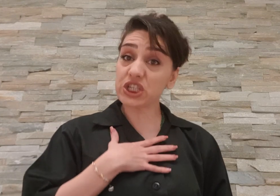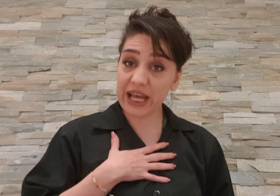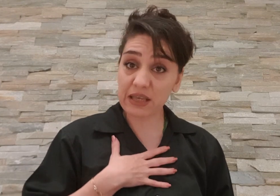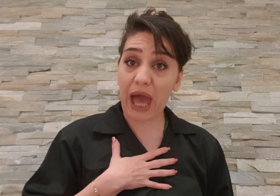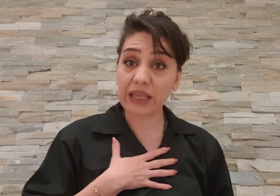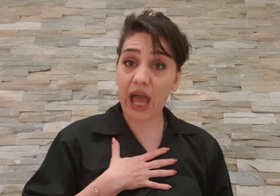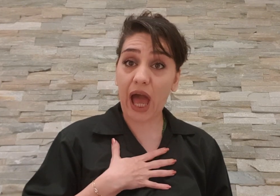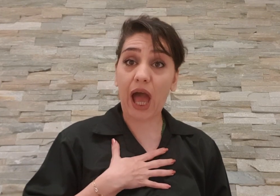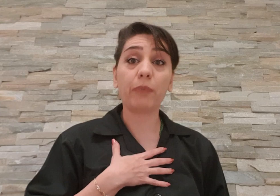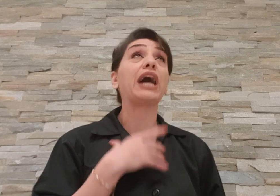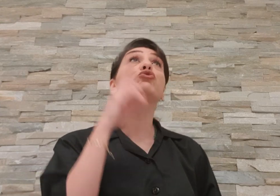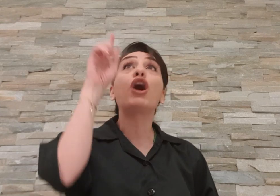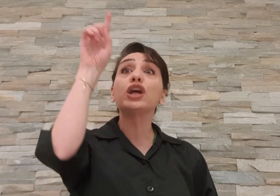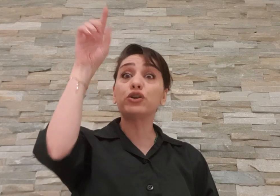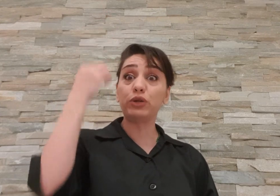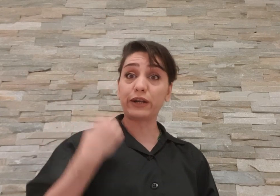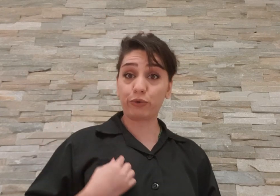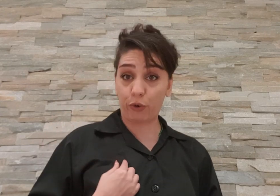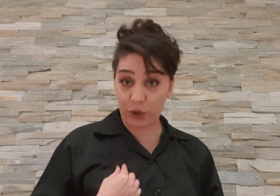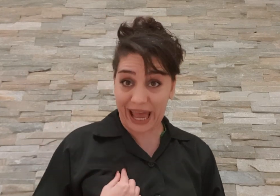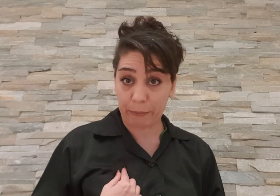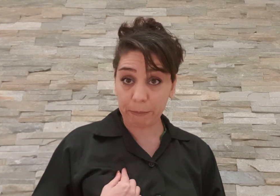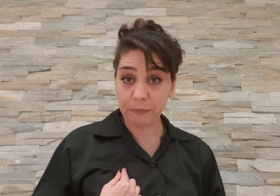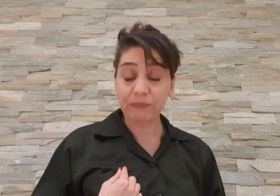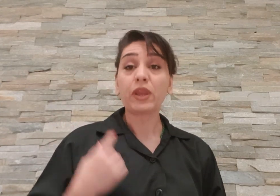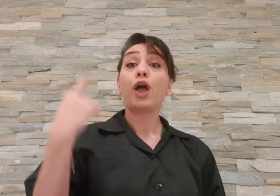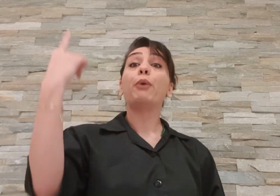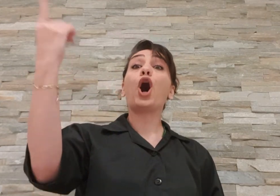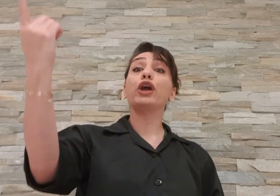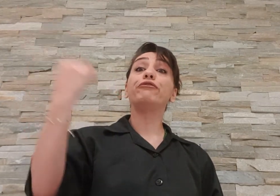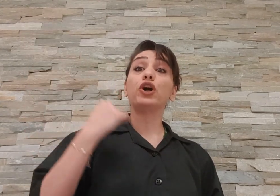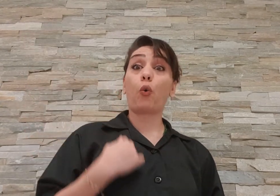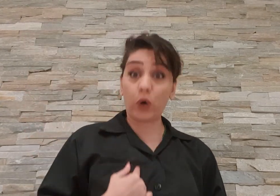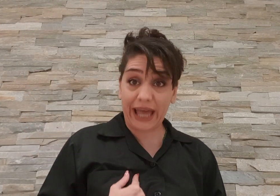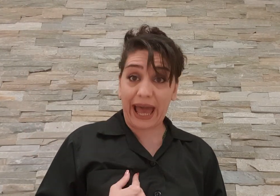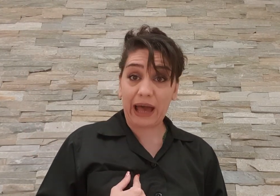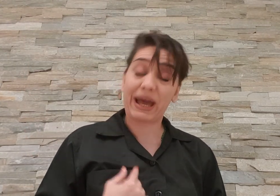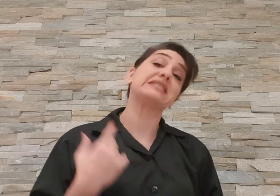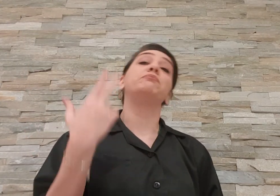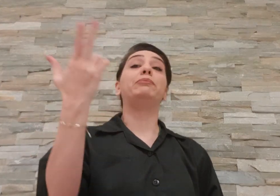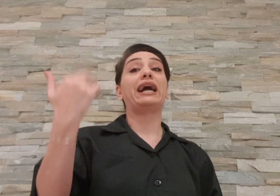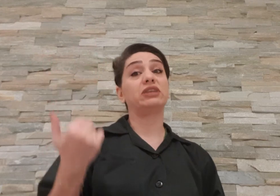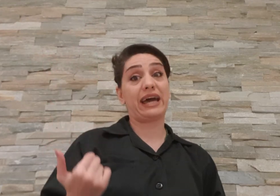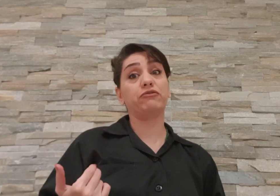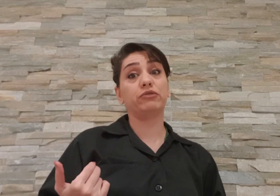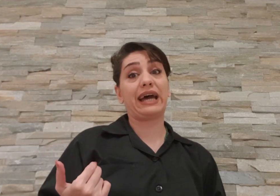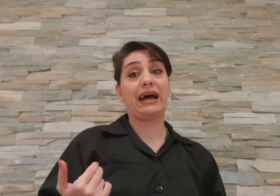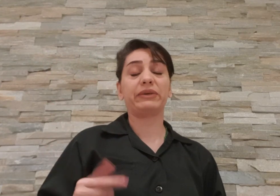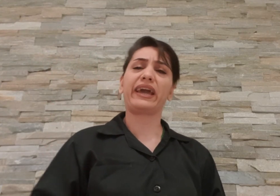شخص بنده هم که تو کانال کلر خون خودم با آیفون خودم از این بیل بلک ها در رو بردم که